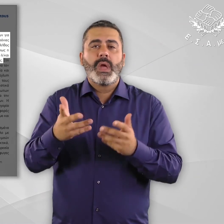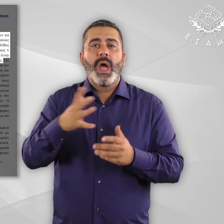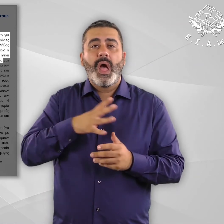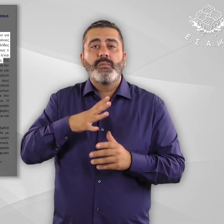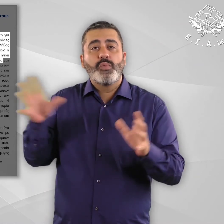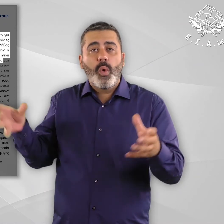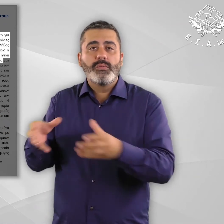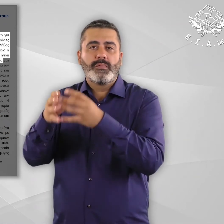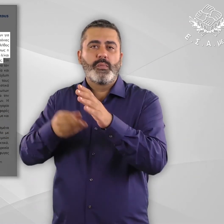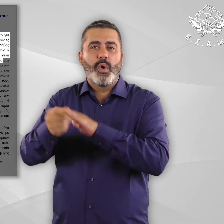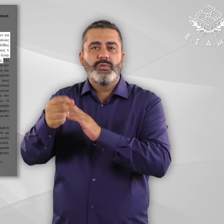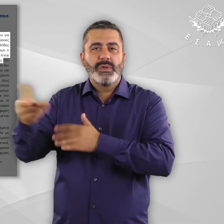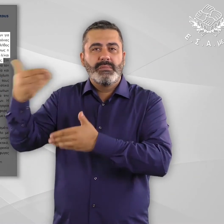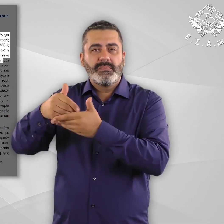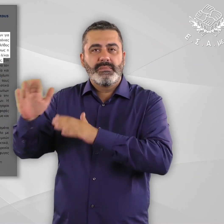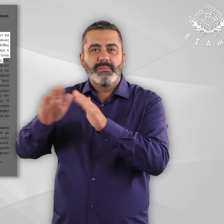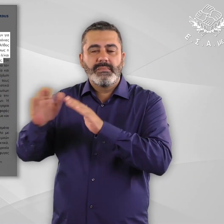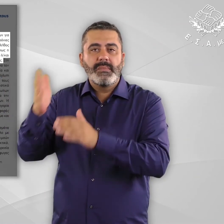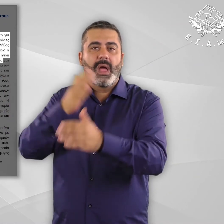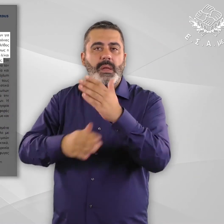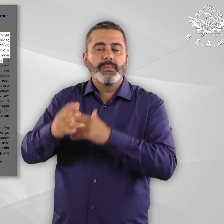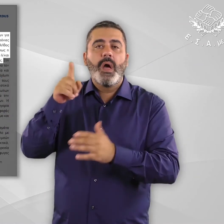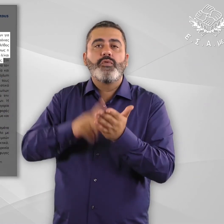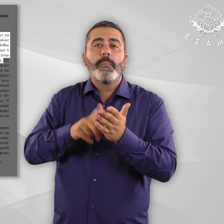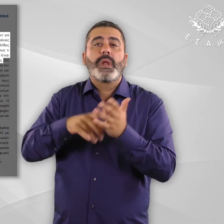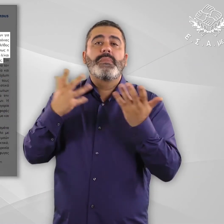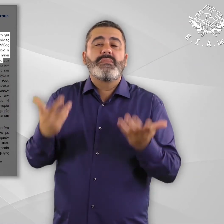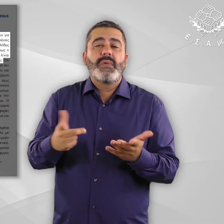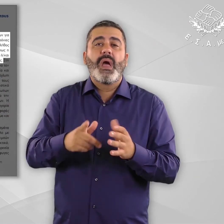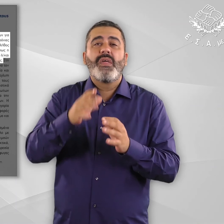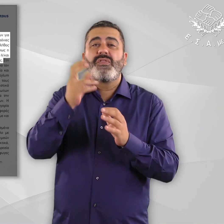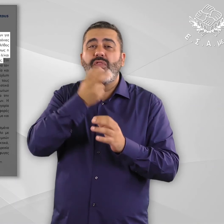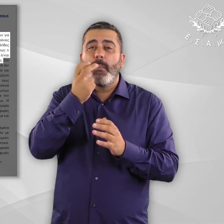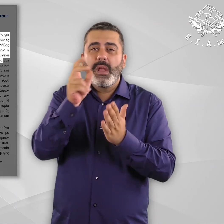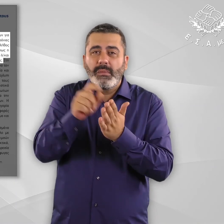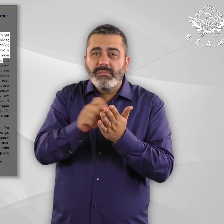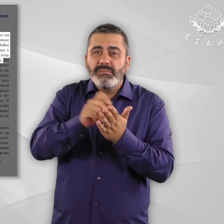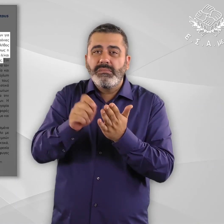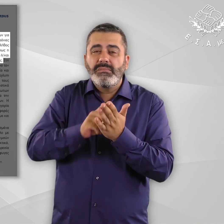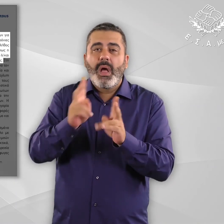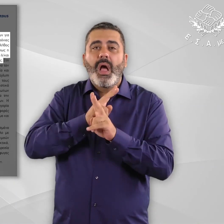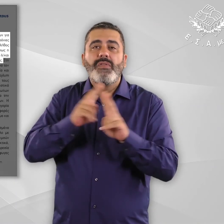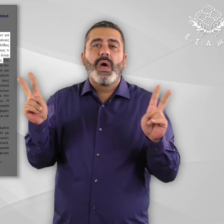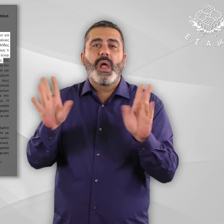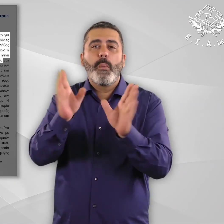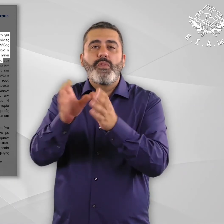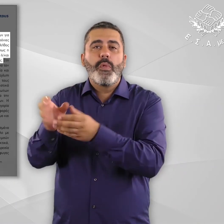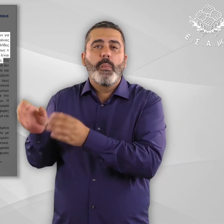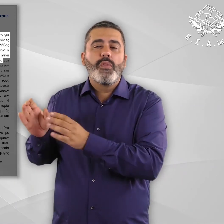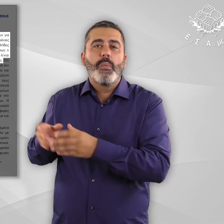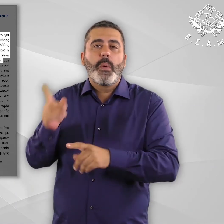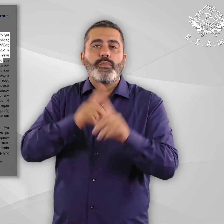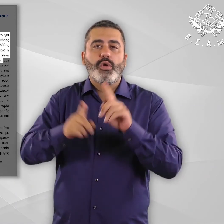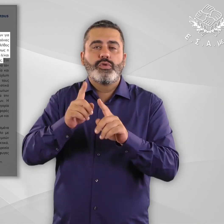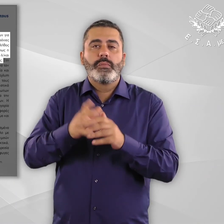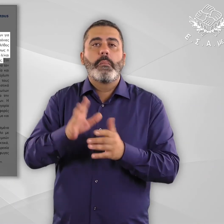άσυλο με αναπηρία και χρόνιες παθήσεις χρειάζεται ακριβή και αξιόπιστα δεδομένα για το πλήθος και τα δημογραφικά χαρακτηριστικά αυτής της